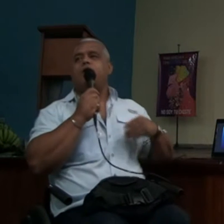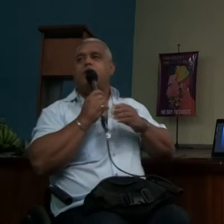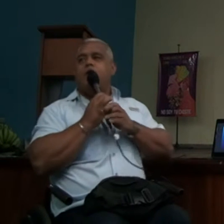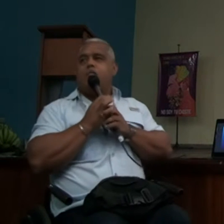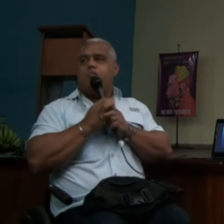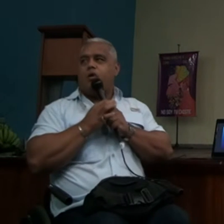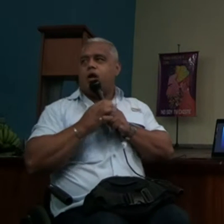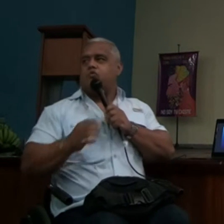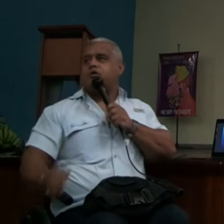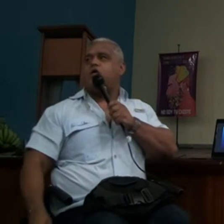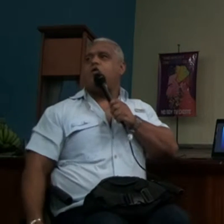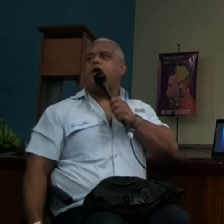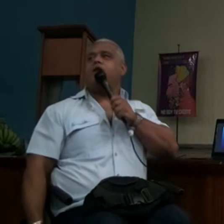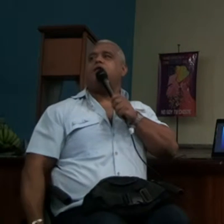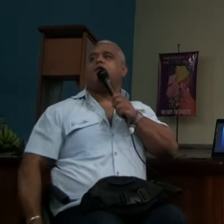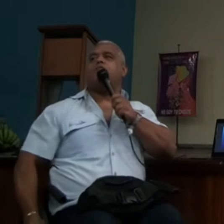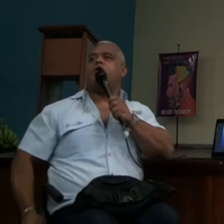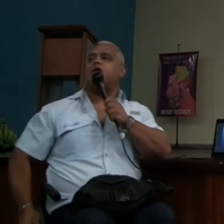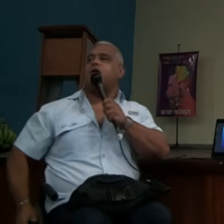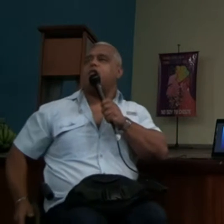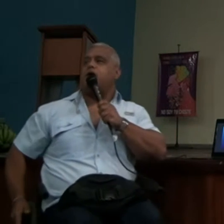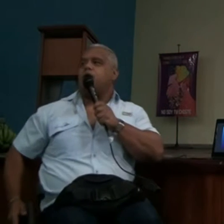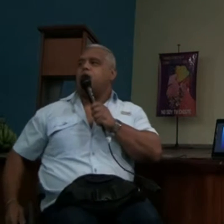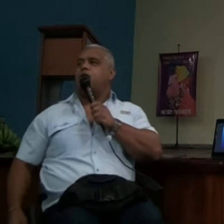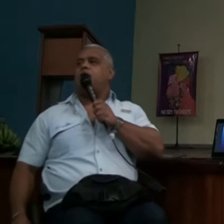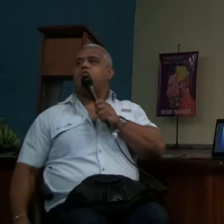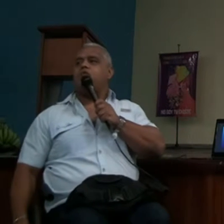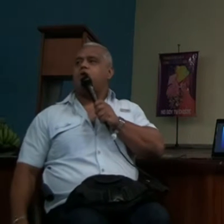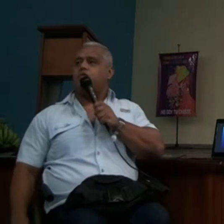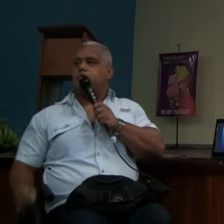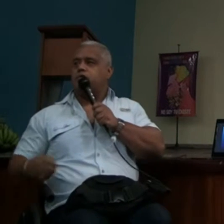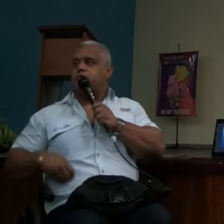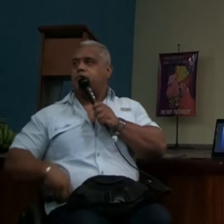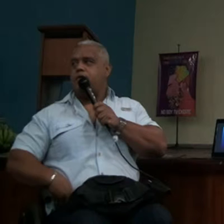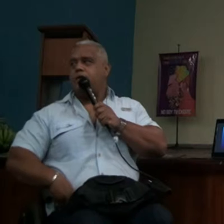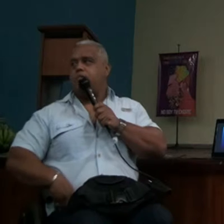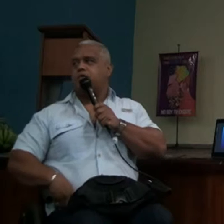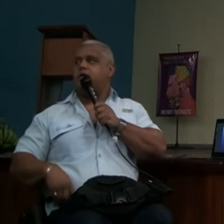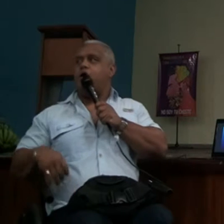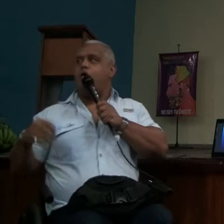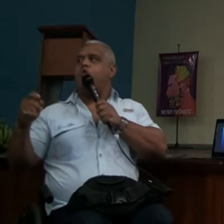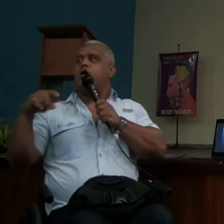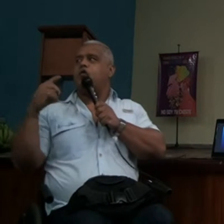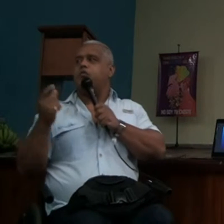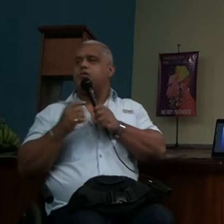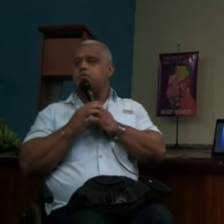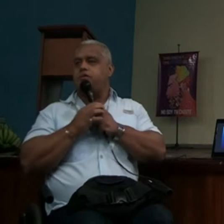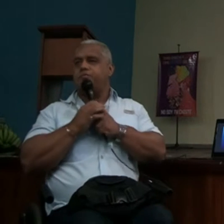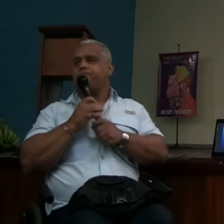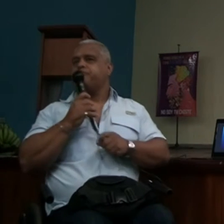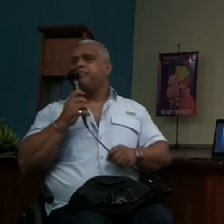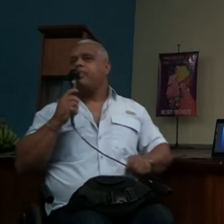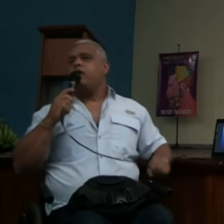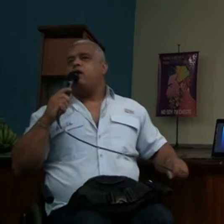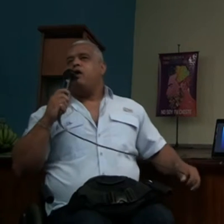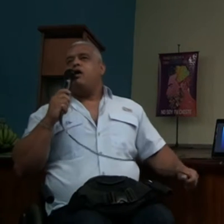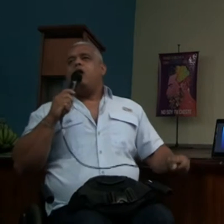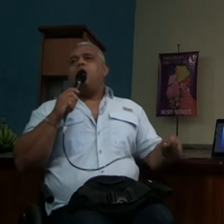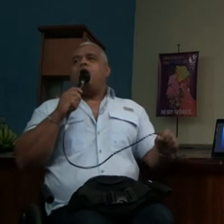persona que, por causas congénitas o adquiridas, tiene una condición de discapacidad o una condición.